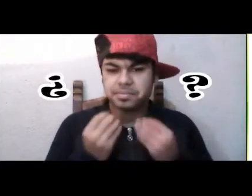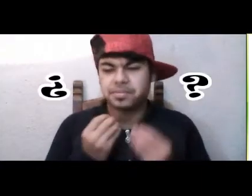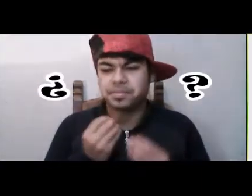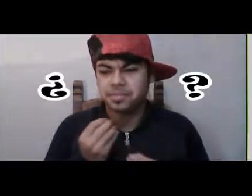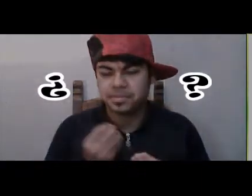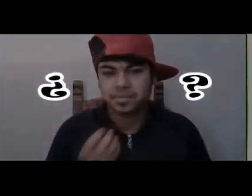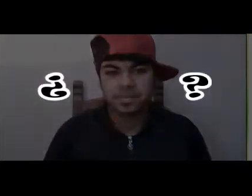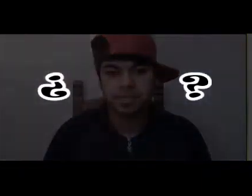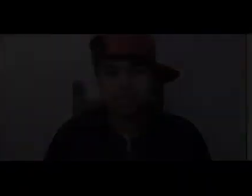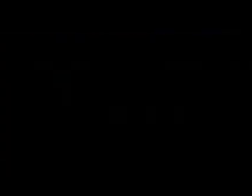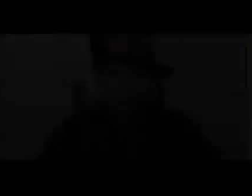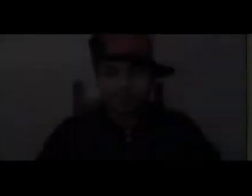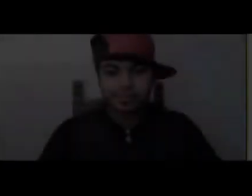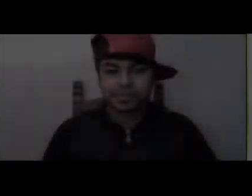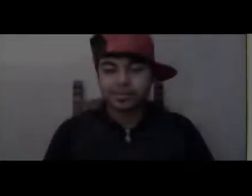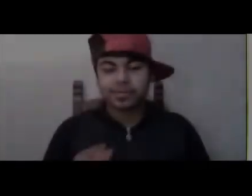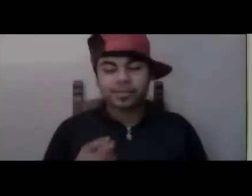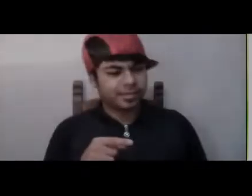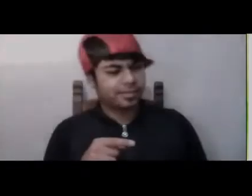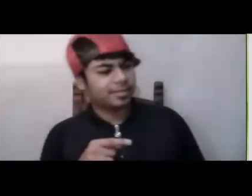¿Qué ocurre el 23 de abril?